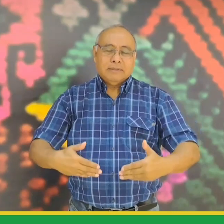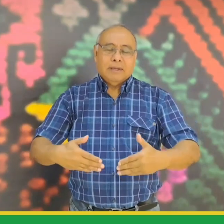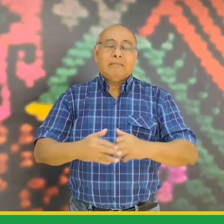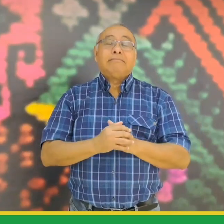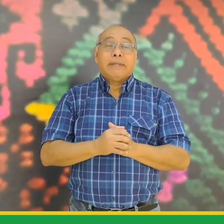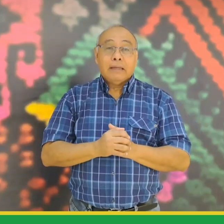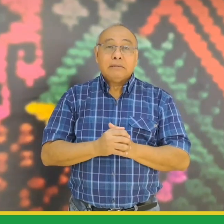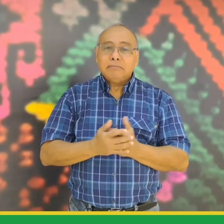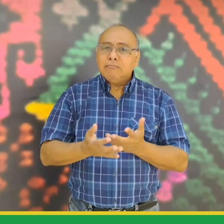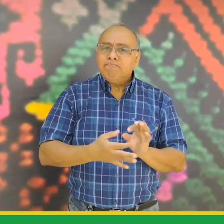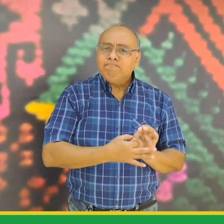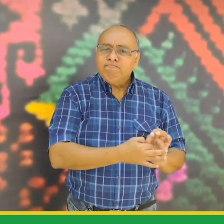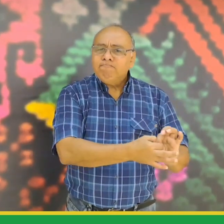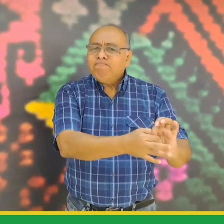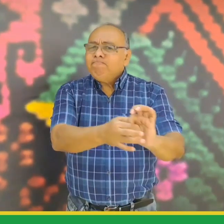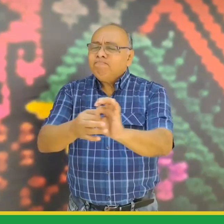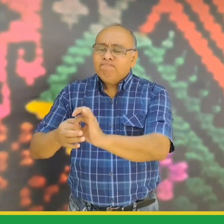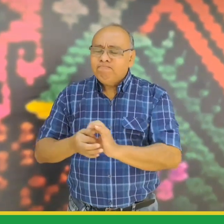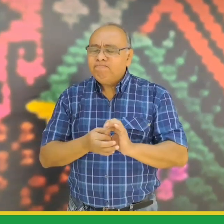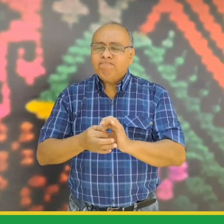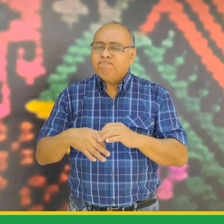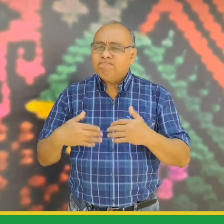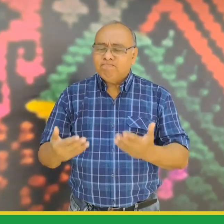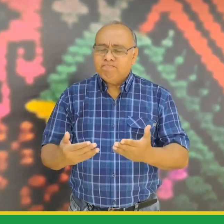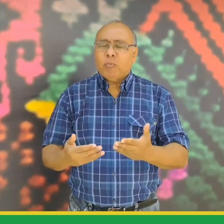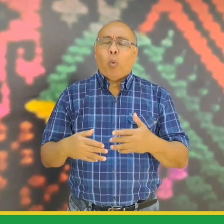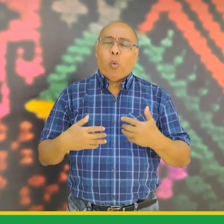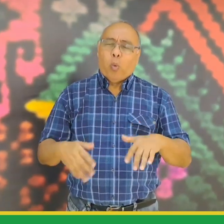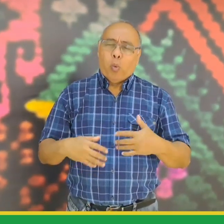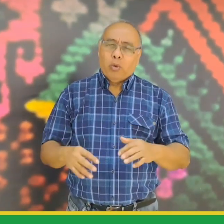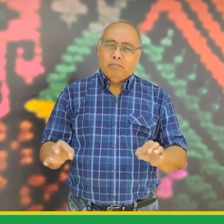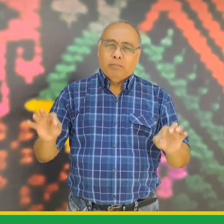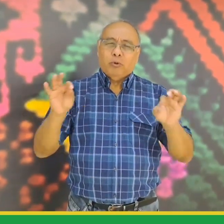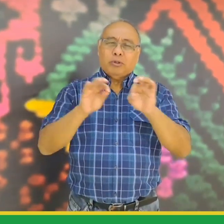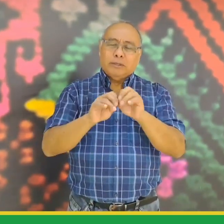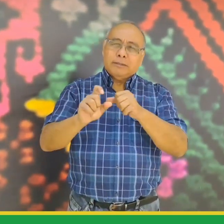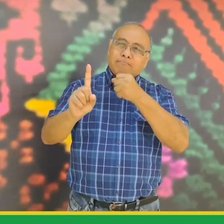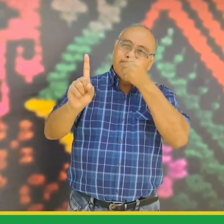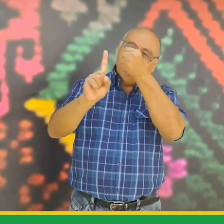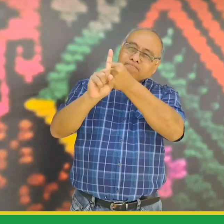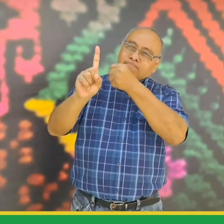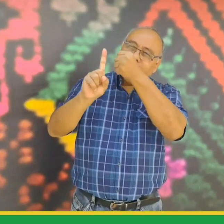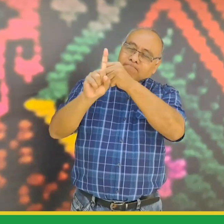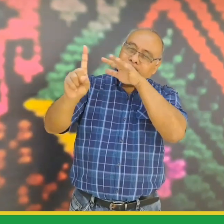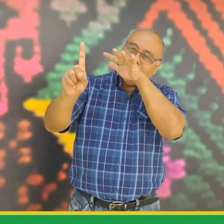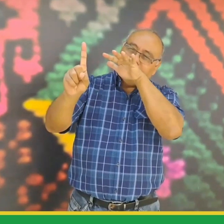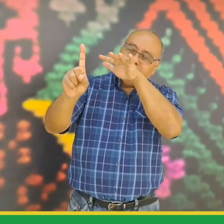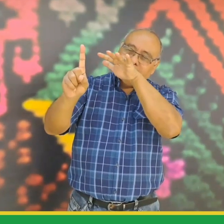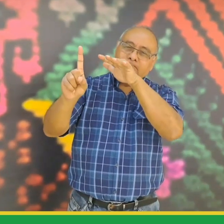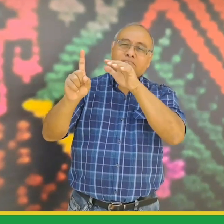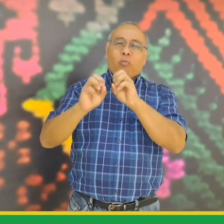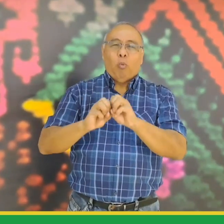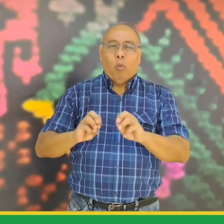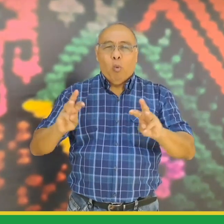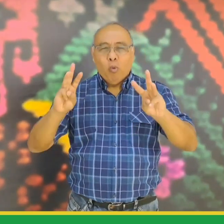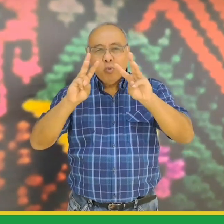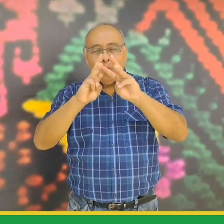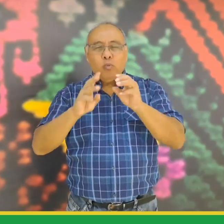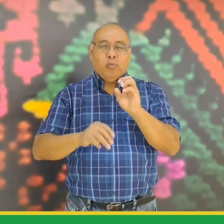que desde un trabajo articulado generan espacios de incidencia de gran importancia ante entidades